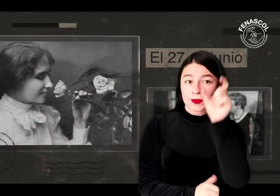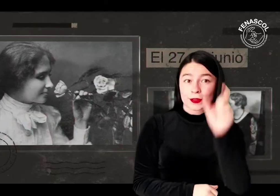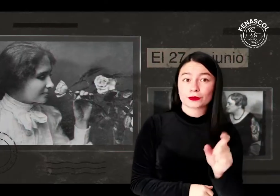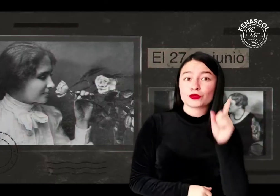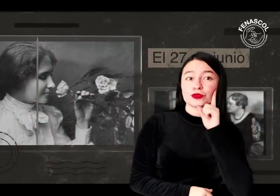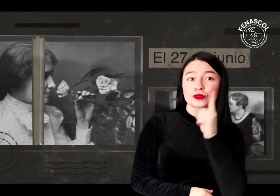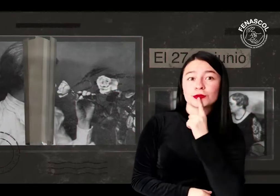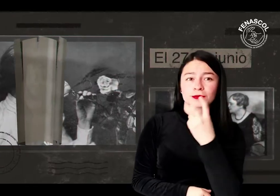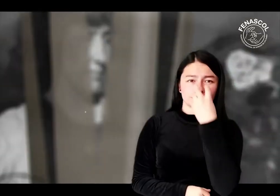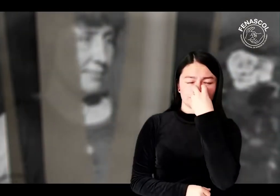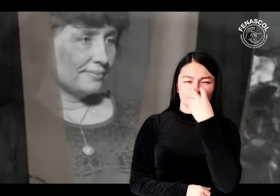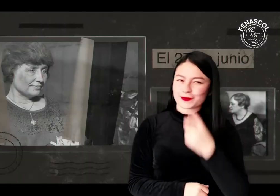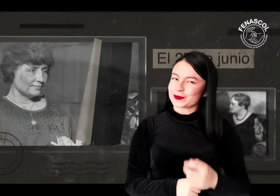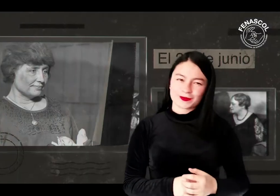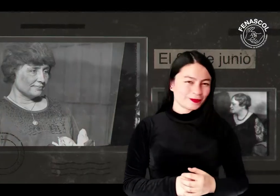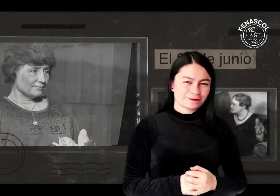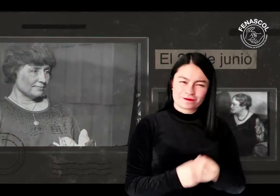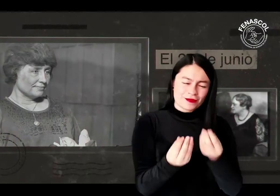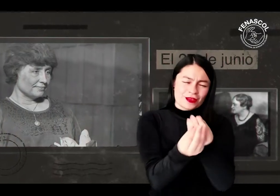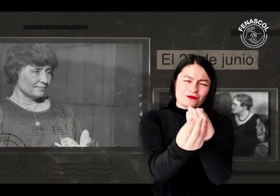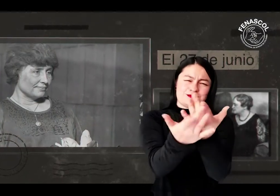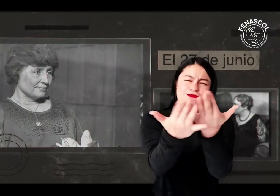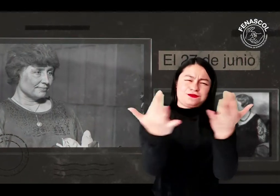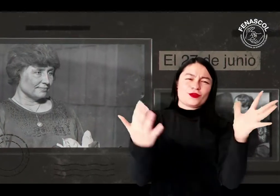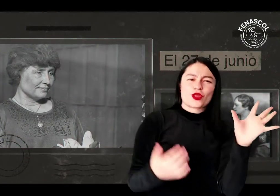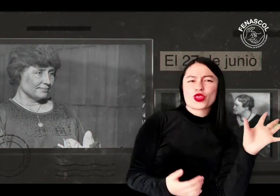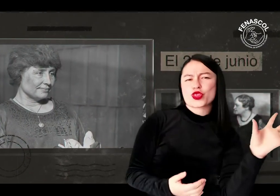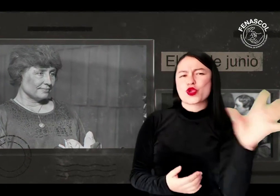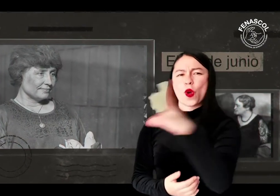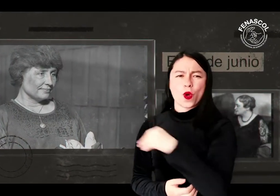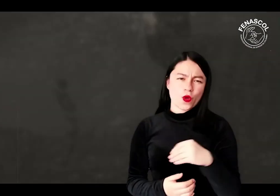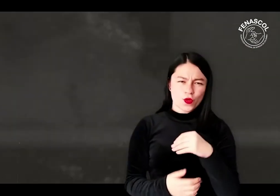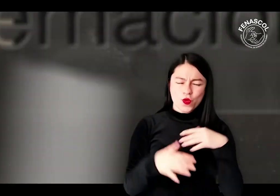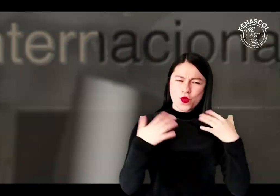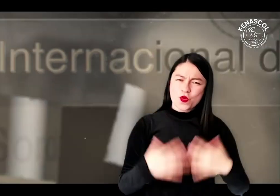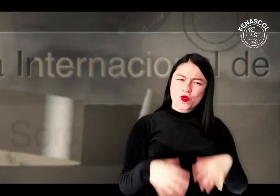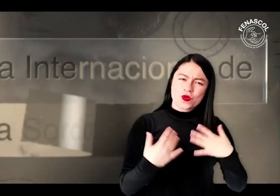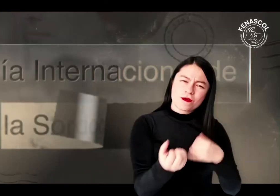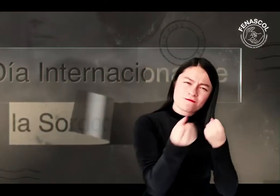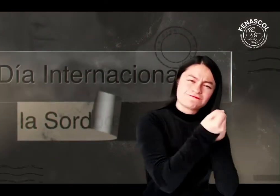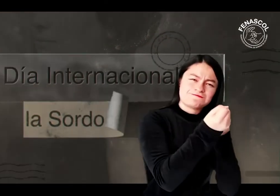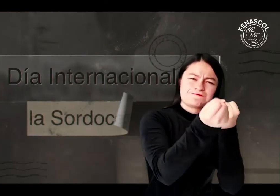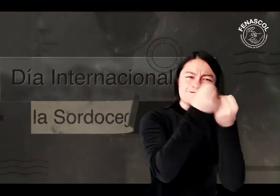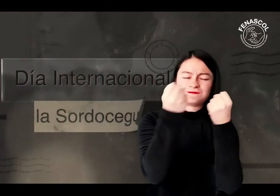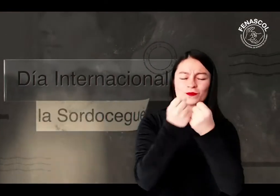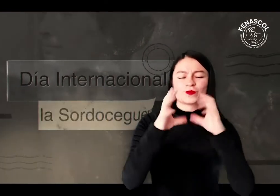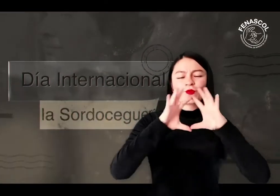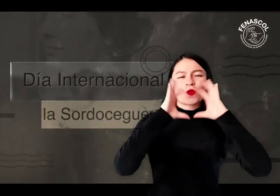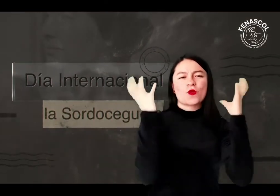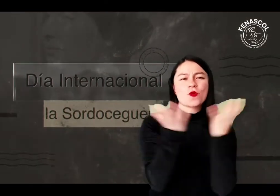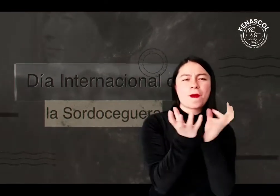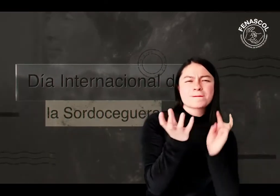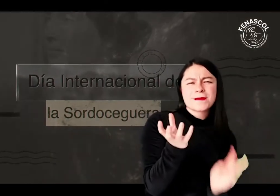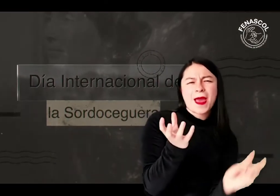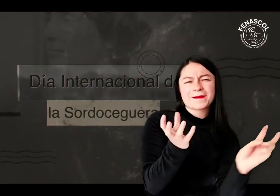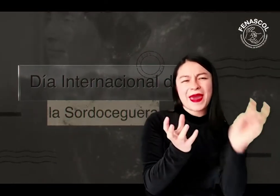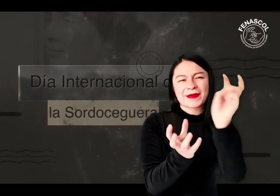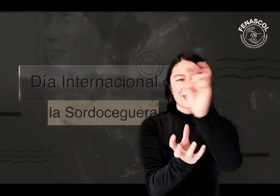lucha por los derechos de las personas con discapacidad, no solo de las personas sordos-ciegas, sino de todas las discapacidades, realizando